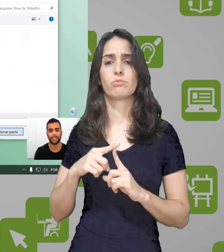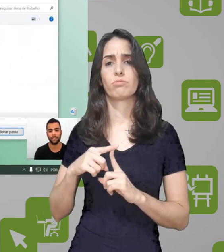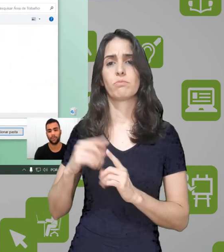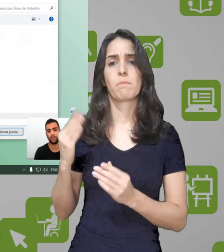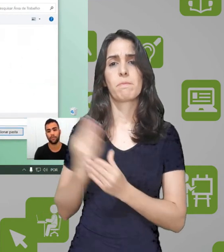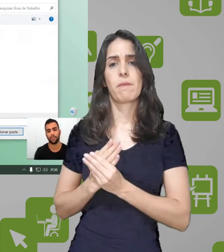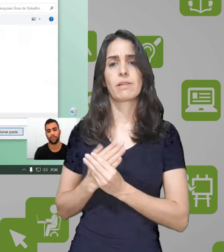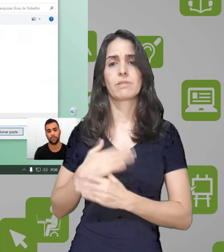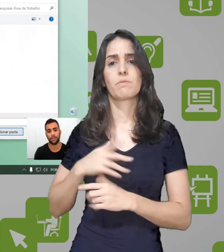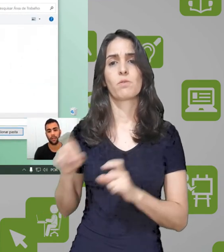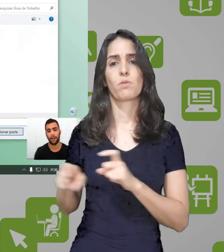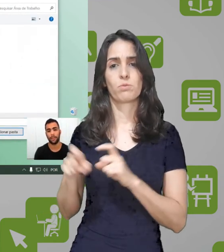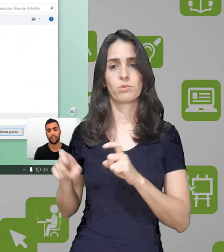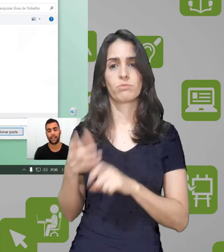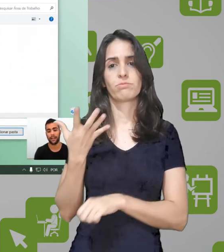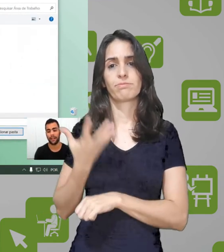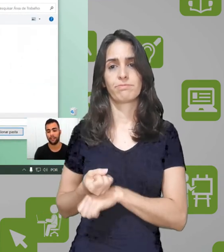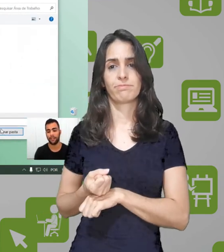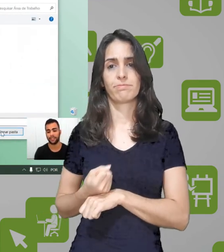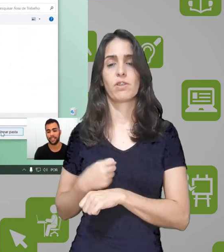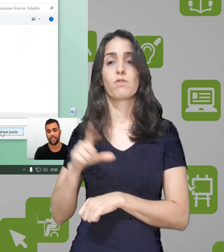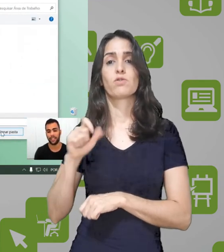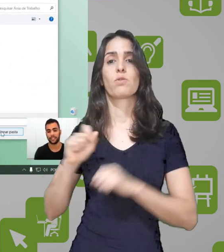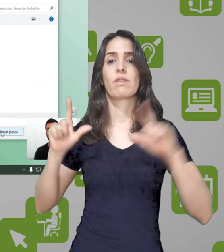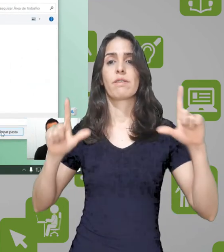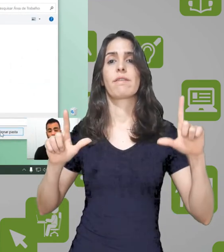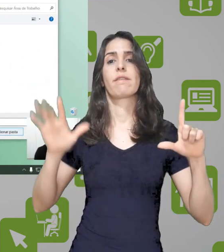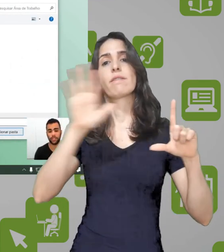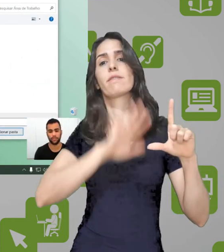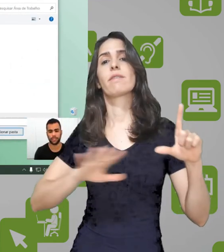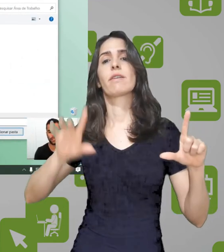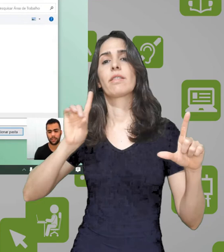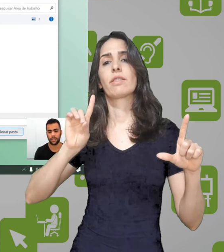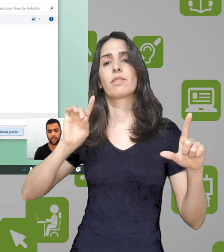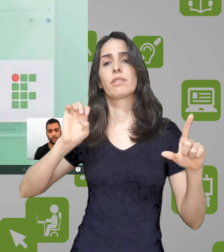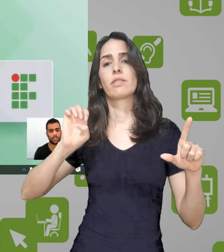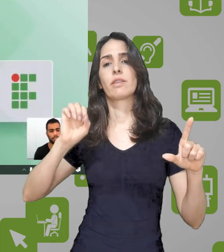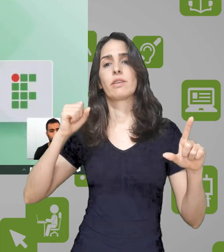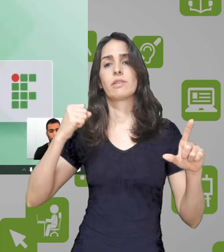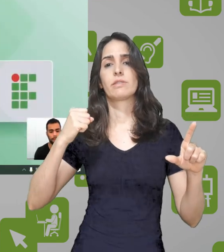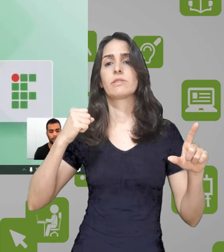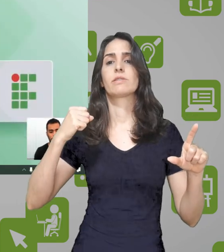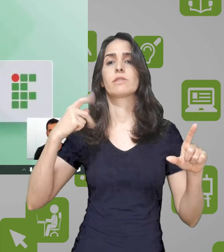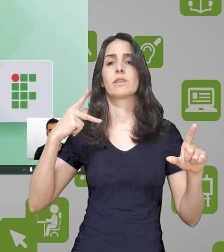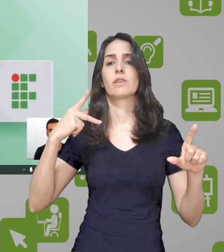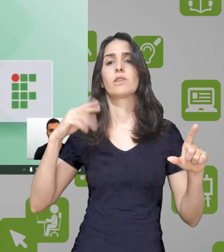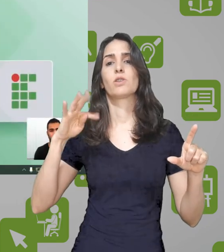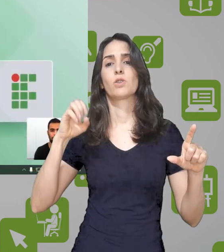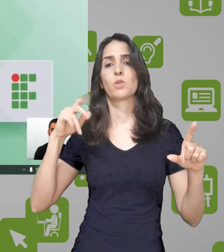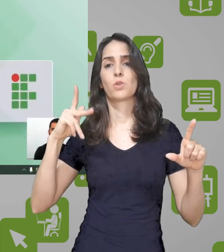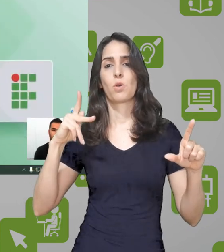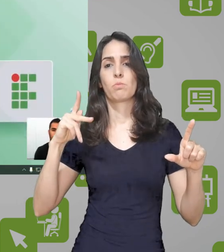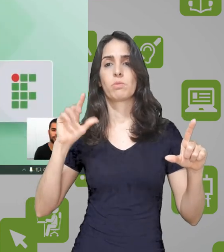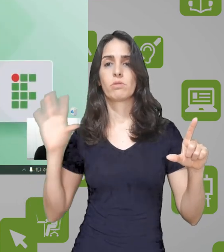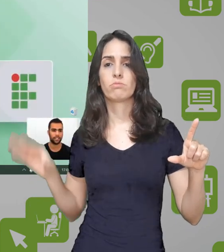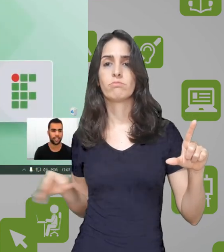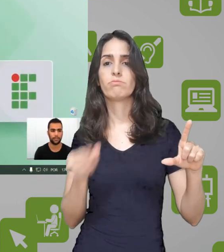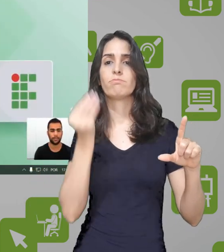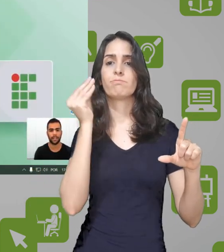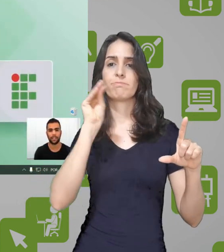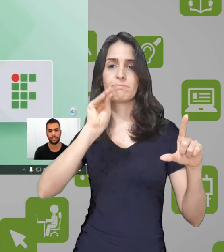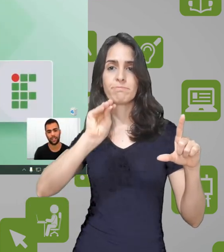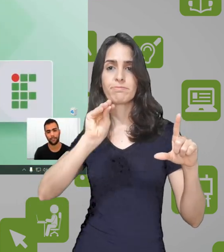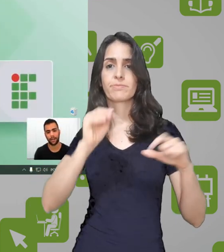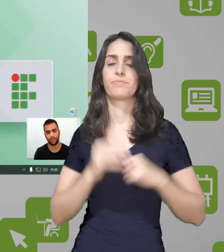pasta do meu computador para estar salvando os vídeos. Eu vou selecionar aqui o desktop, que aí já vai